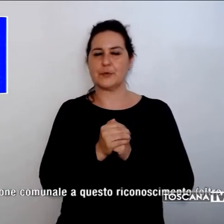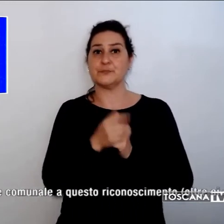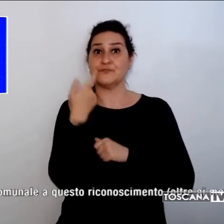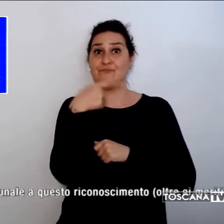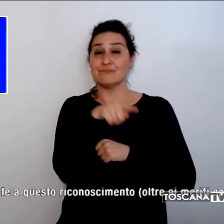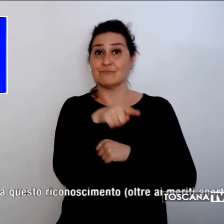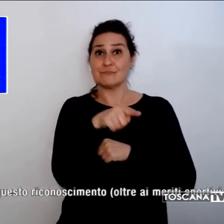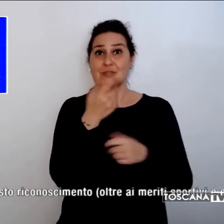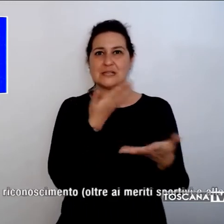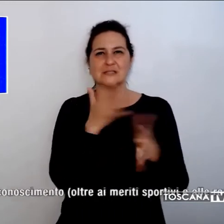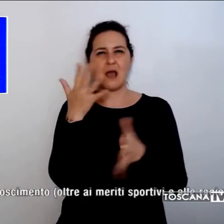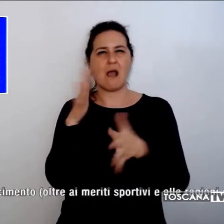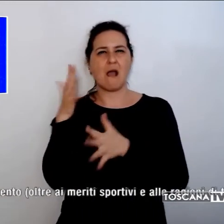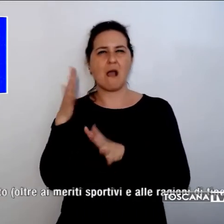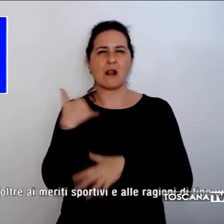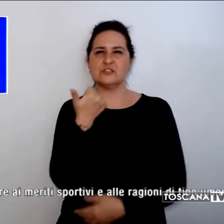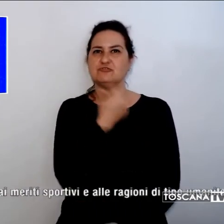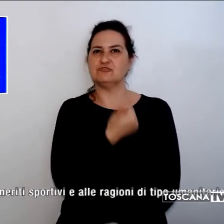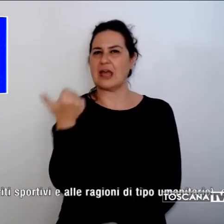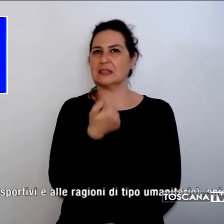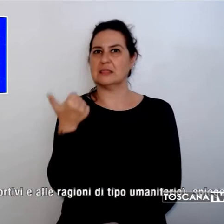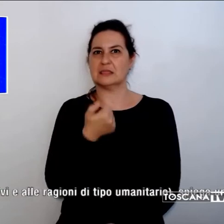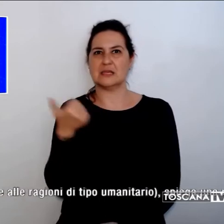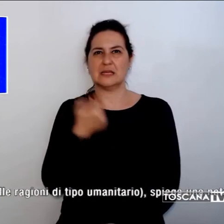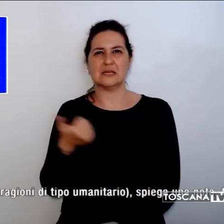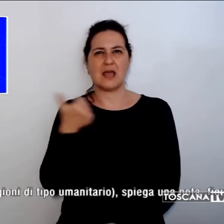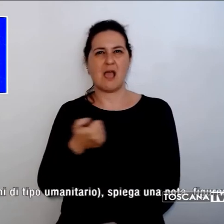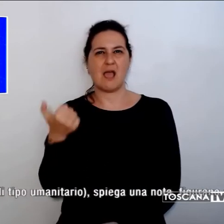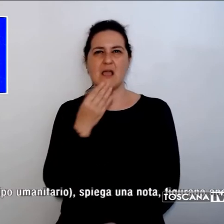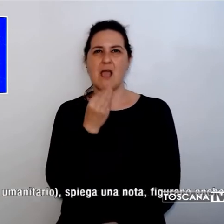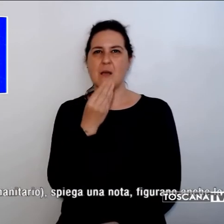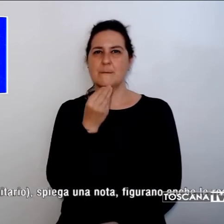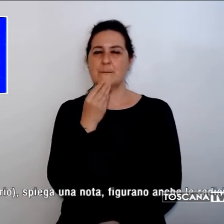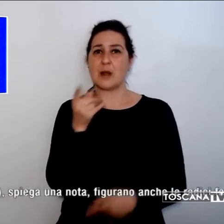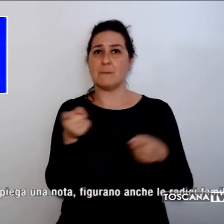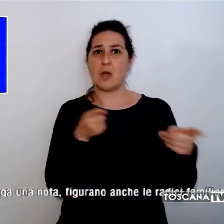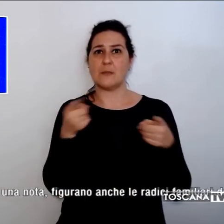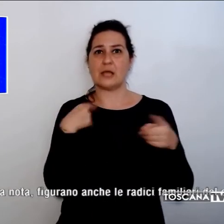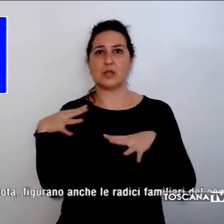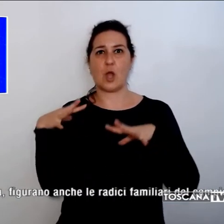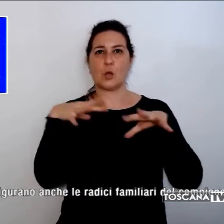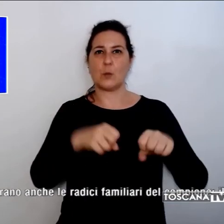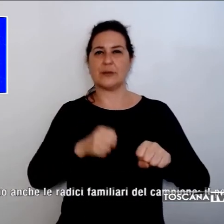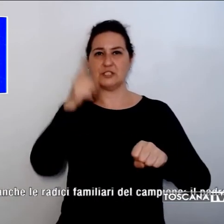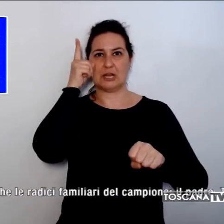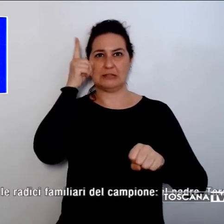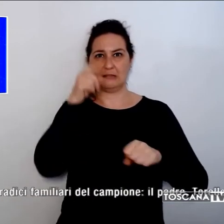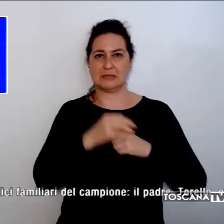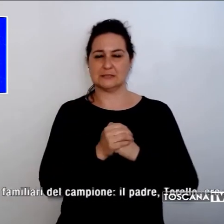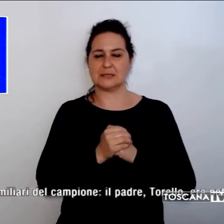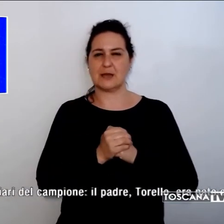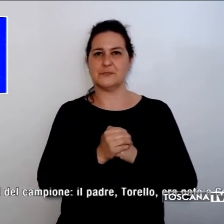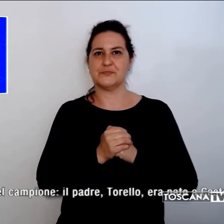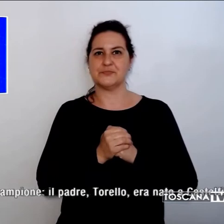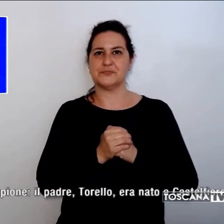alla salvezza di centinaia di ebrei durante l'occupazione tedesca. Fra le motivazioni che hanno spinto l